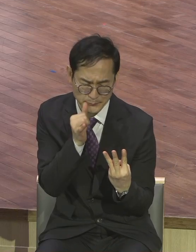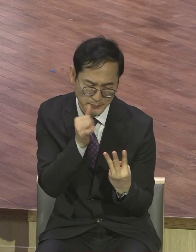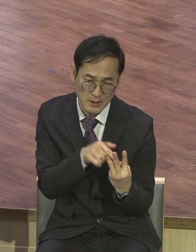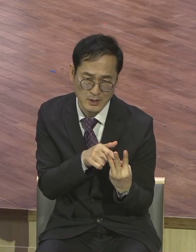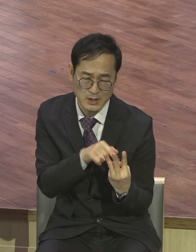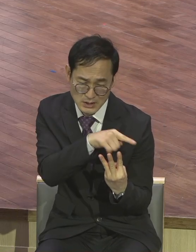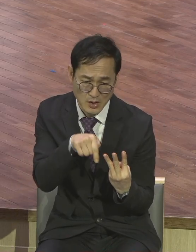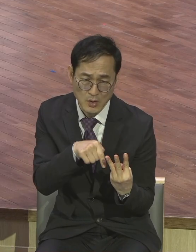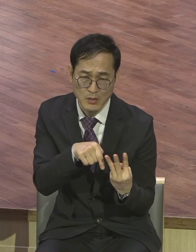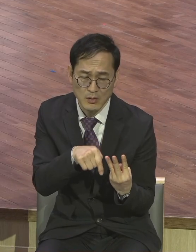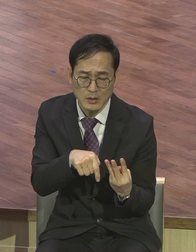위하여 위하여 심는 심는 것 것